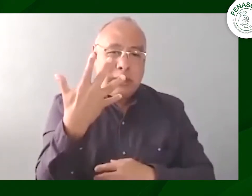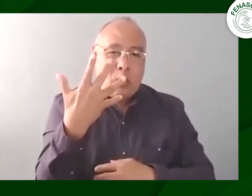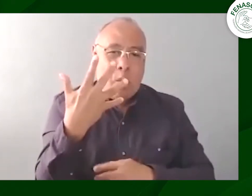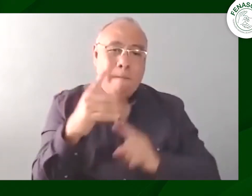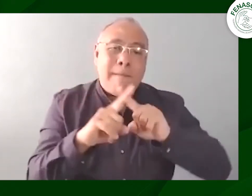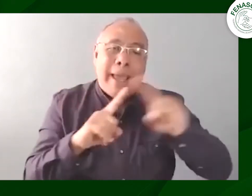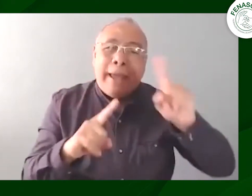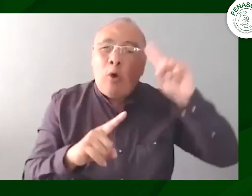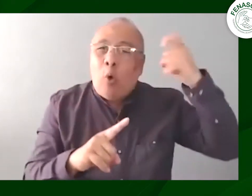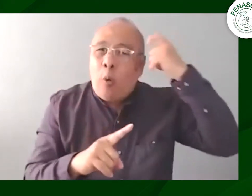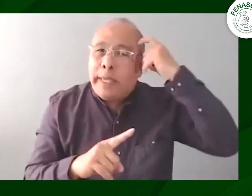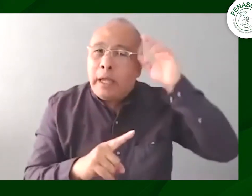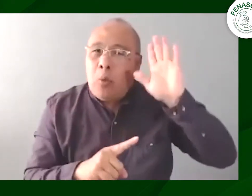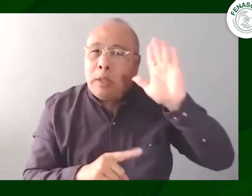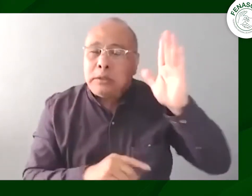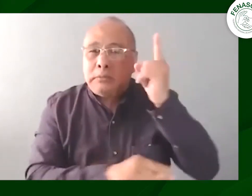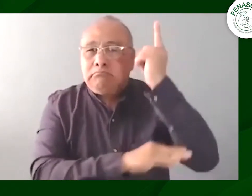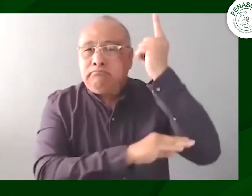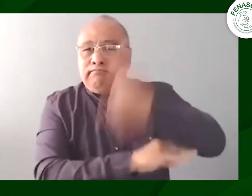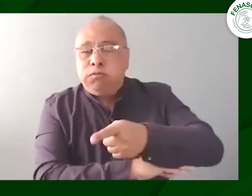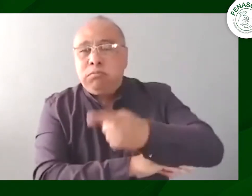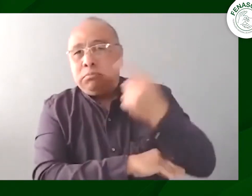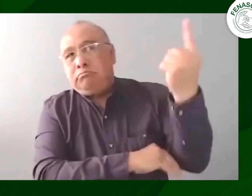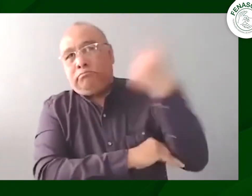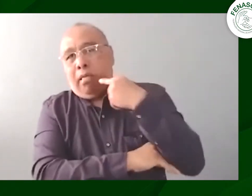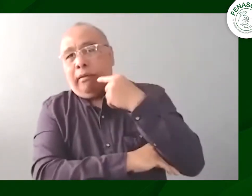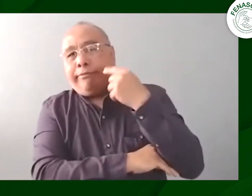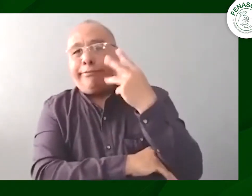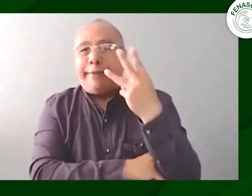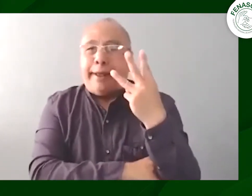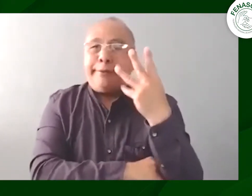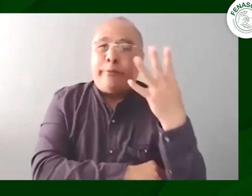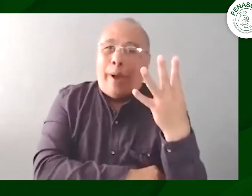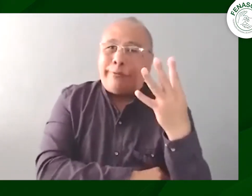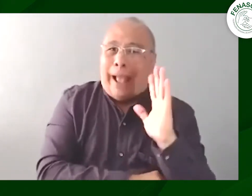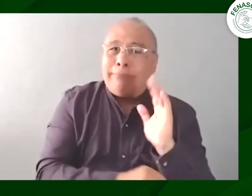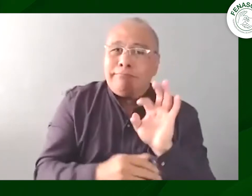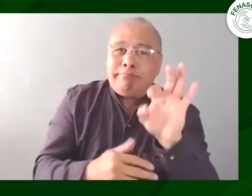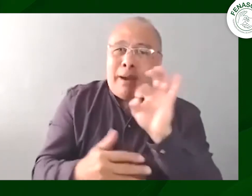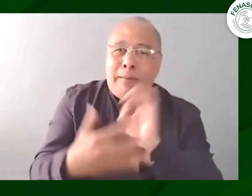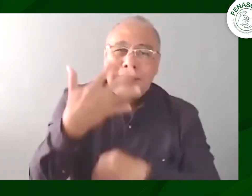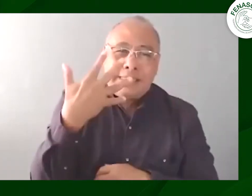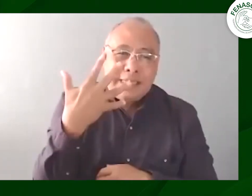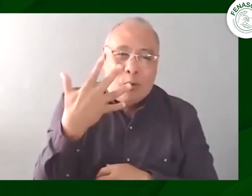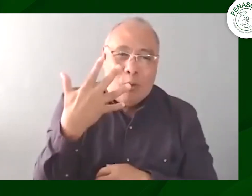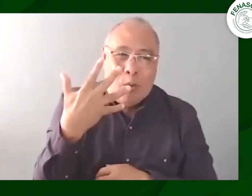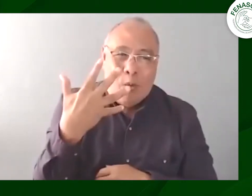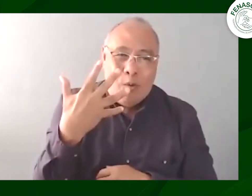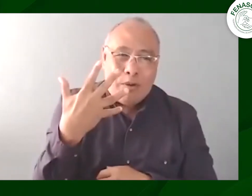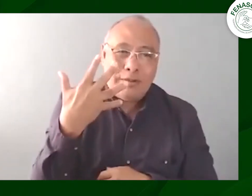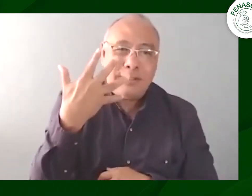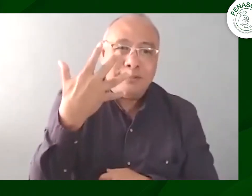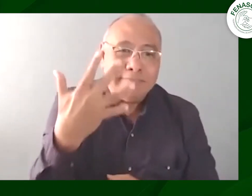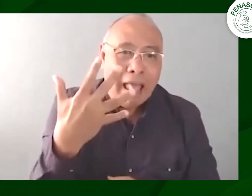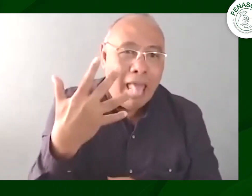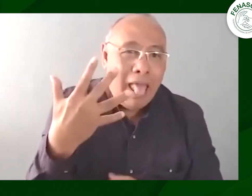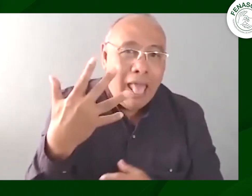serían esos cinco delegados en caso de que se pudieran subir los cinco sin embargo, desde gobierno fueron quienes nos dijeron